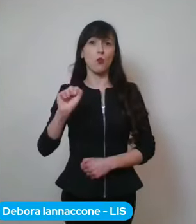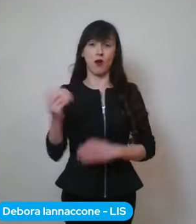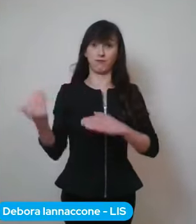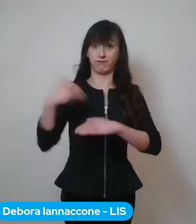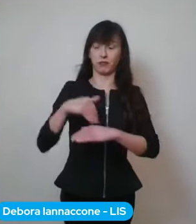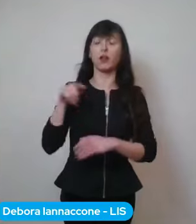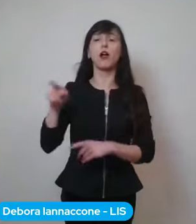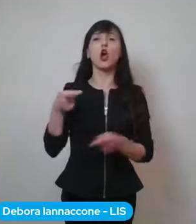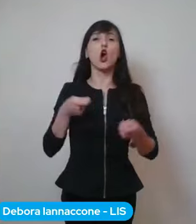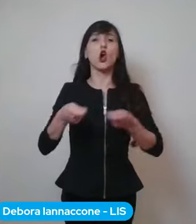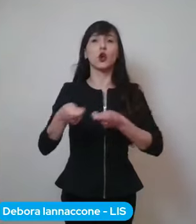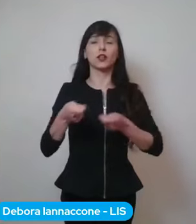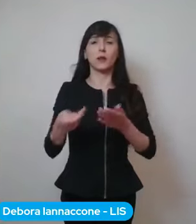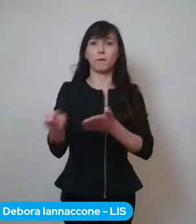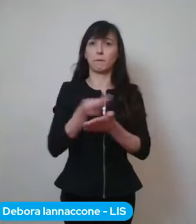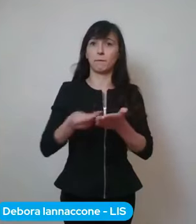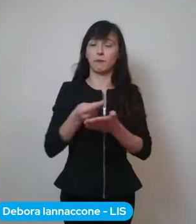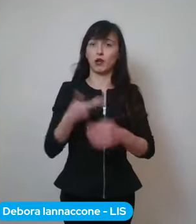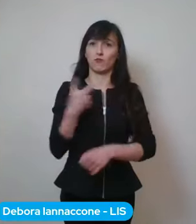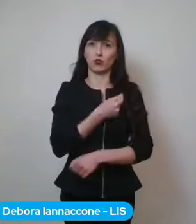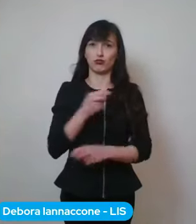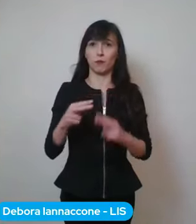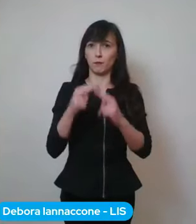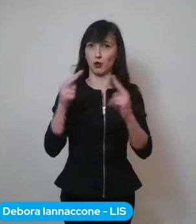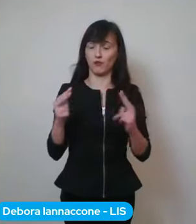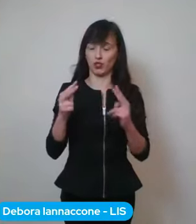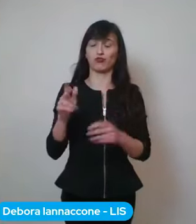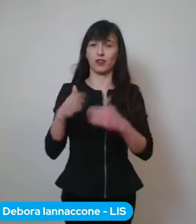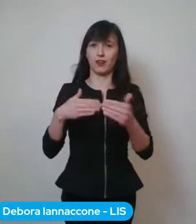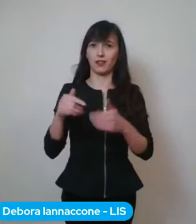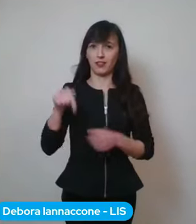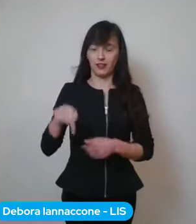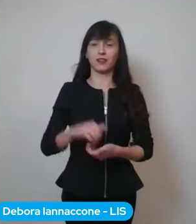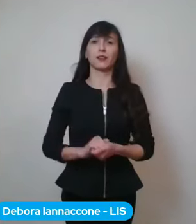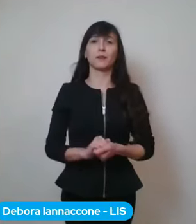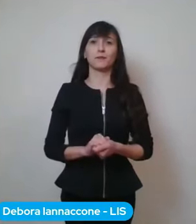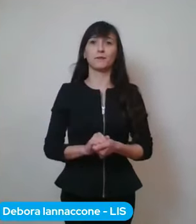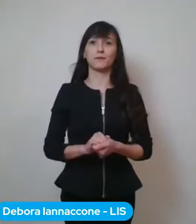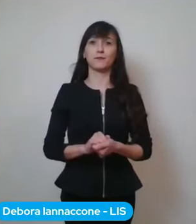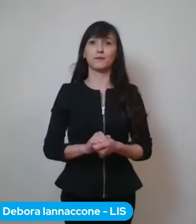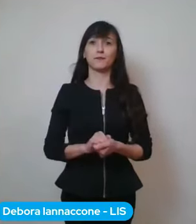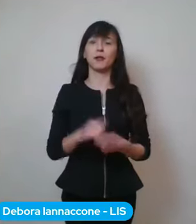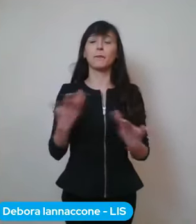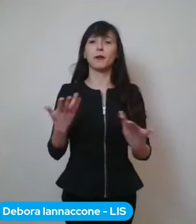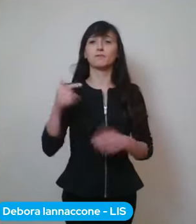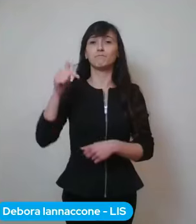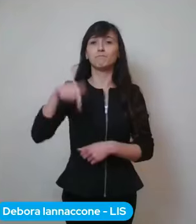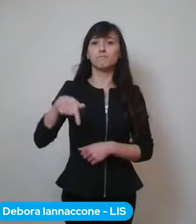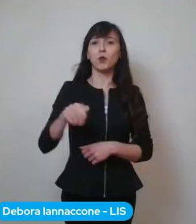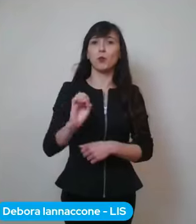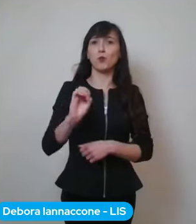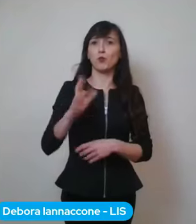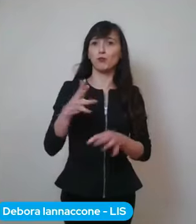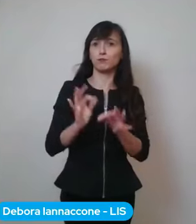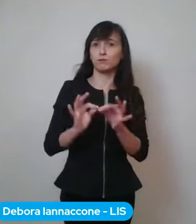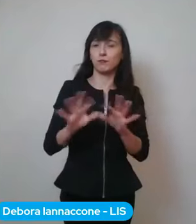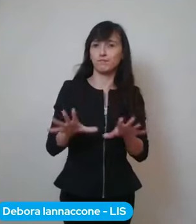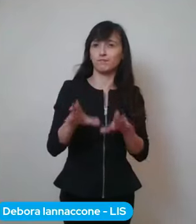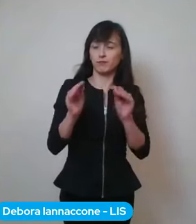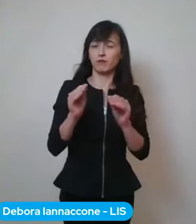per la nostra provincia. Però questa prima fase la utilizziamo per fare il punto riguardo al